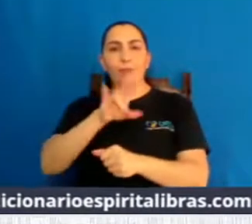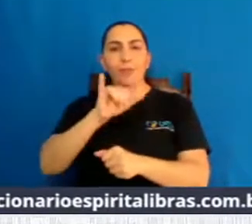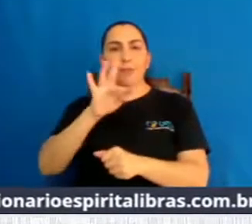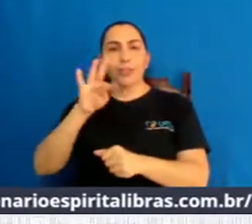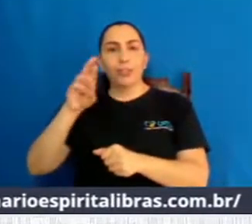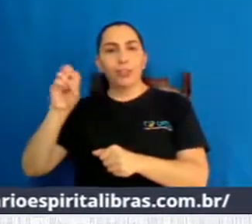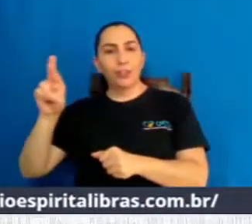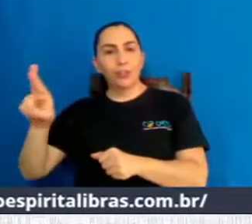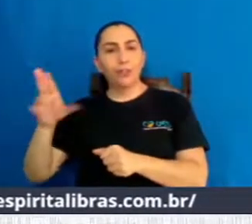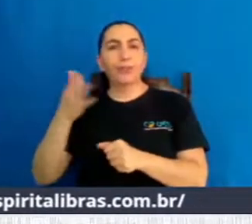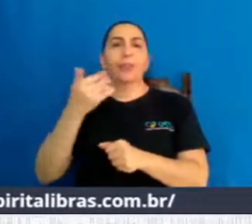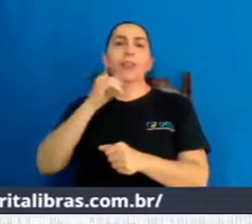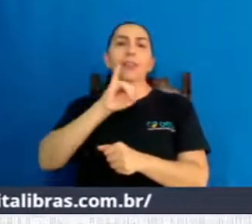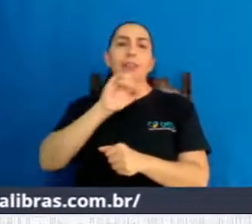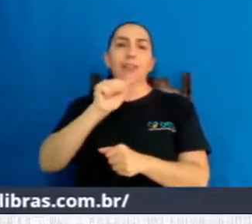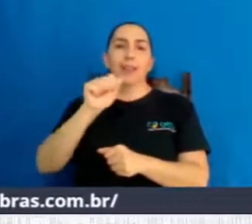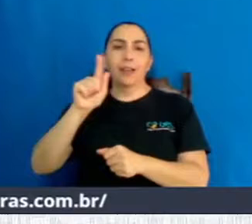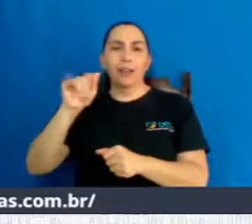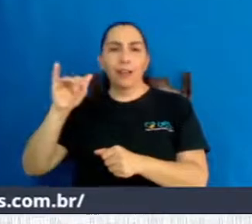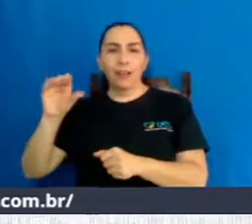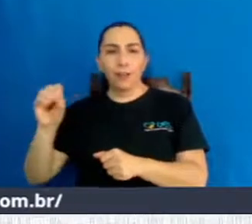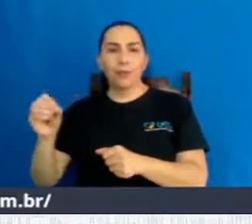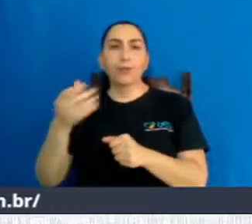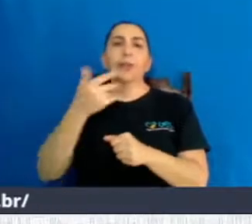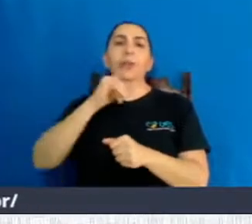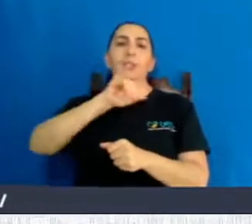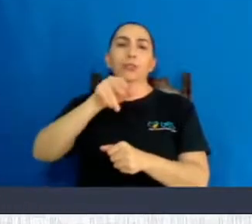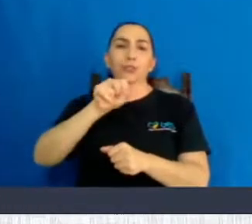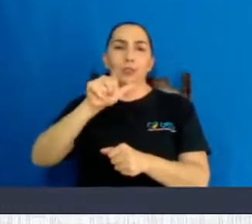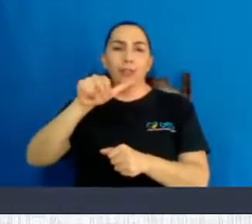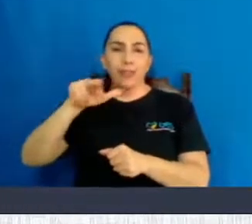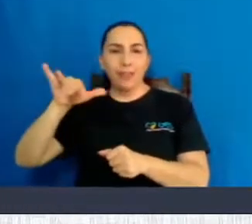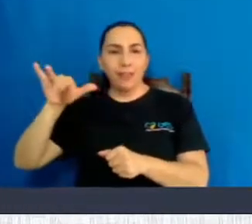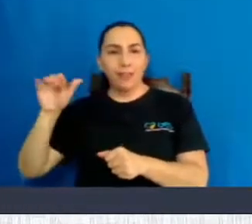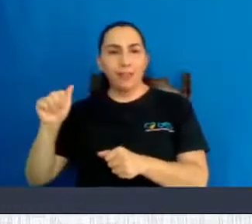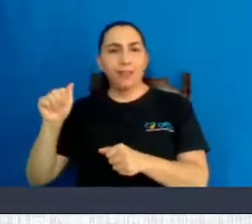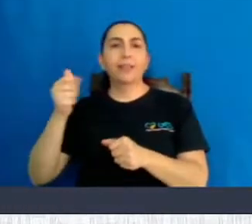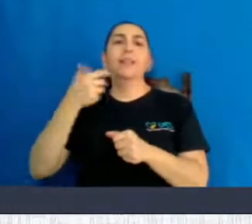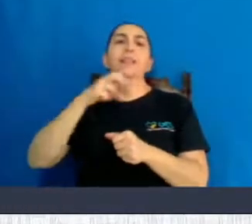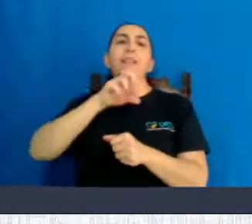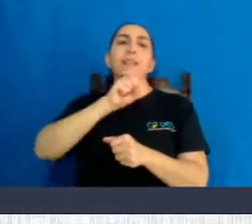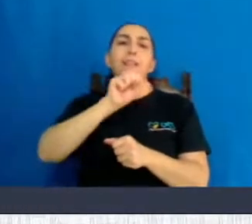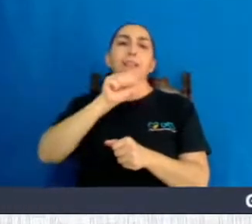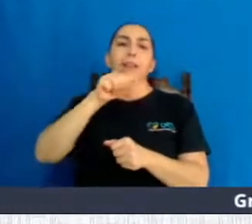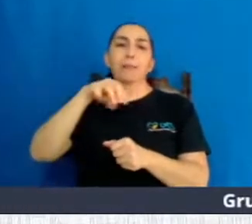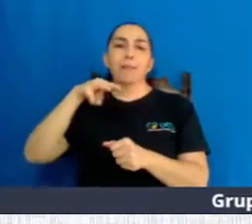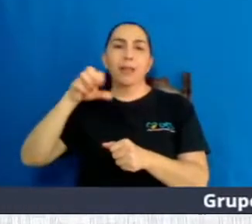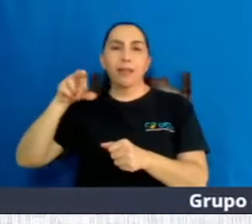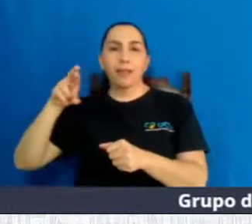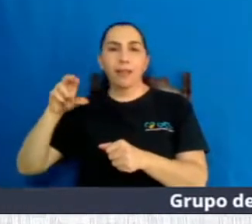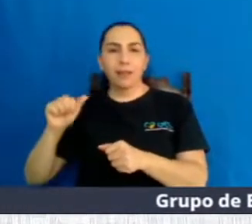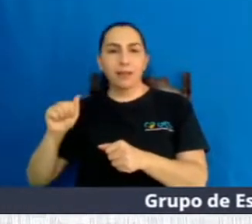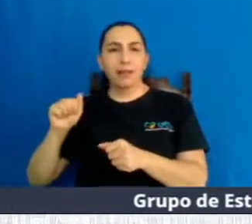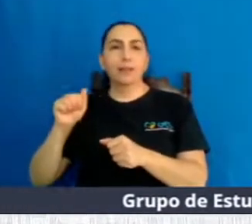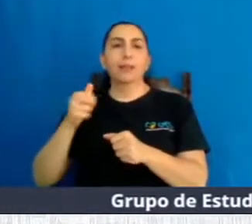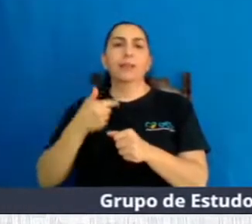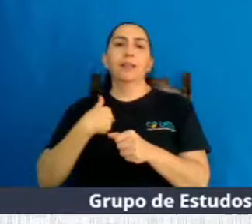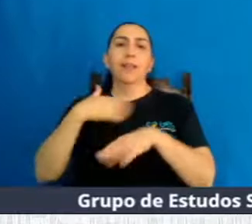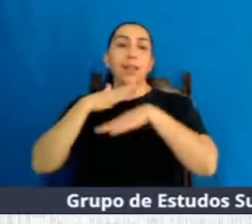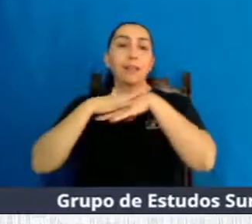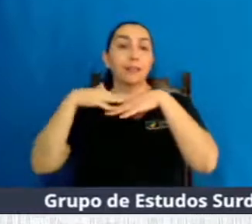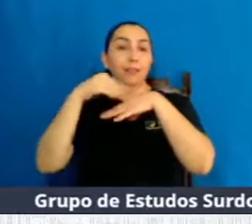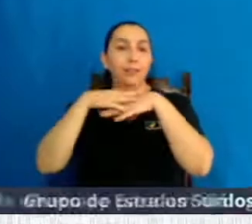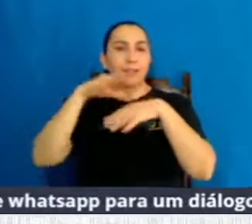Iago, a própria Juliana que está aqui conosco, a Samara, que teve um problemazinho técnico, o nosso querido